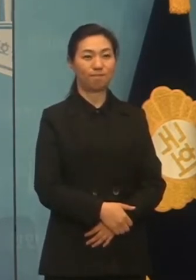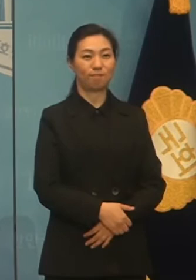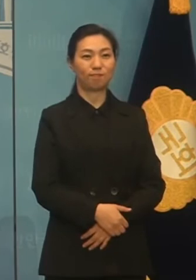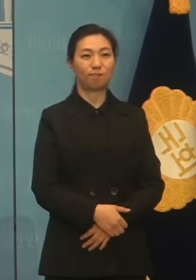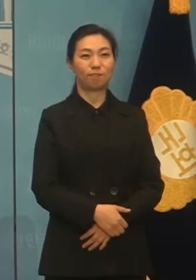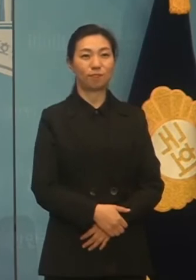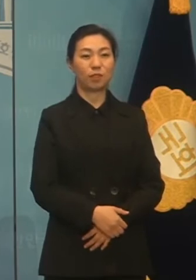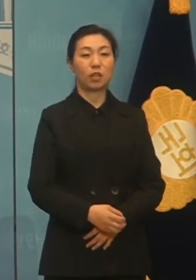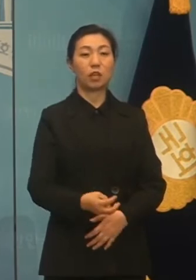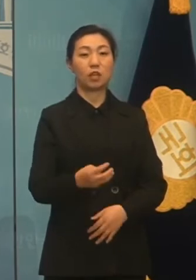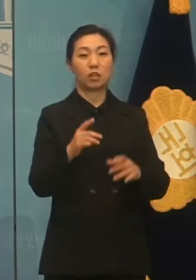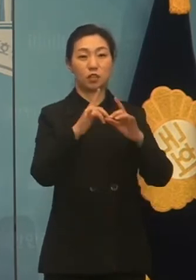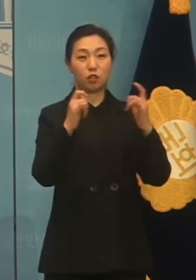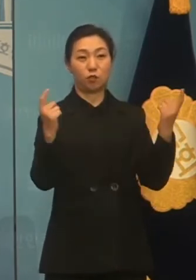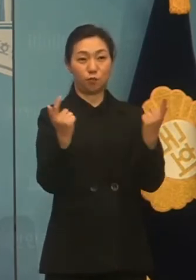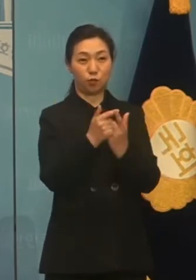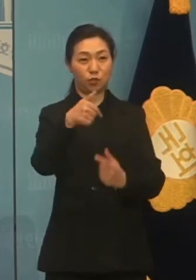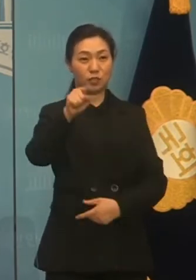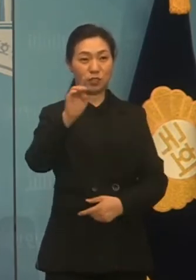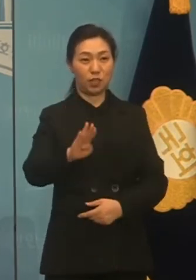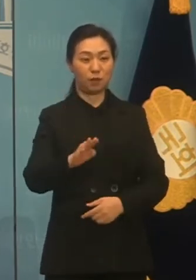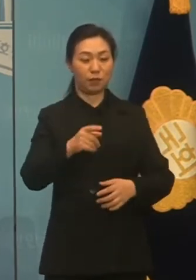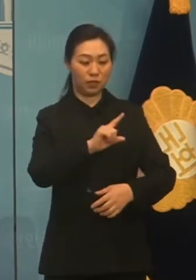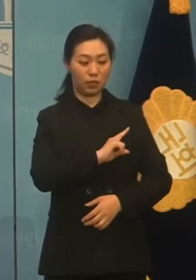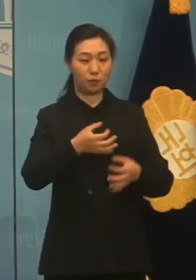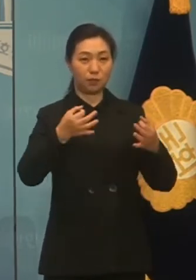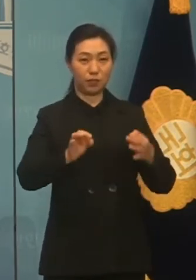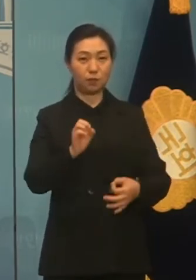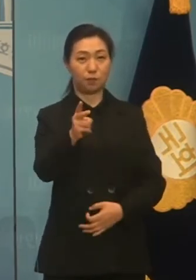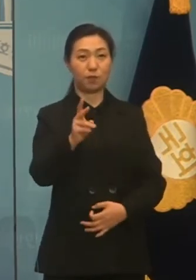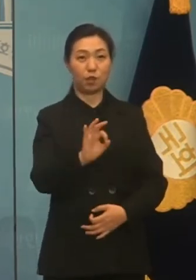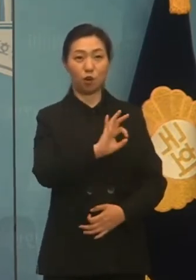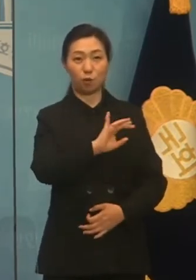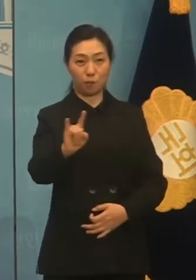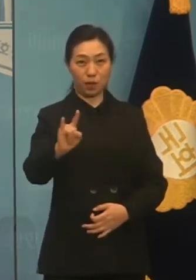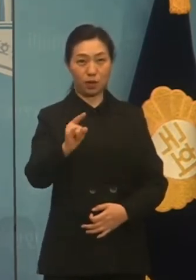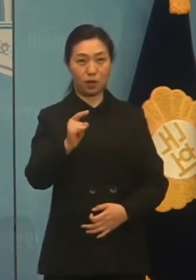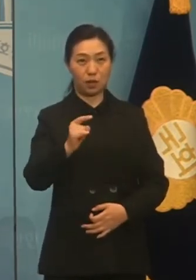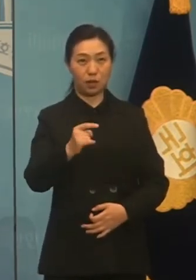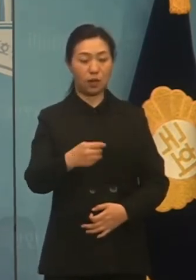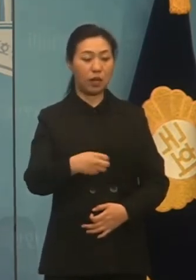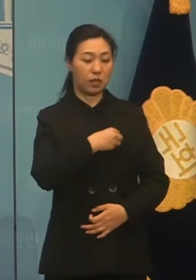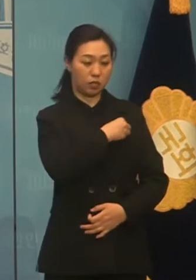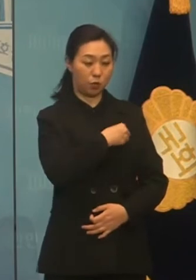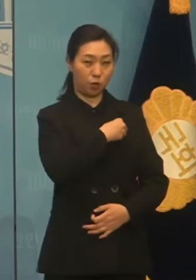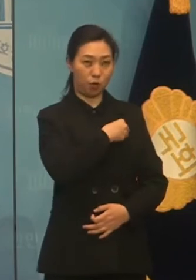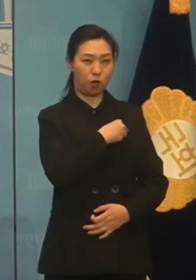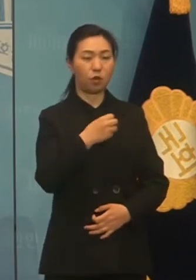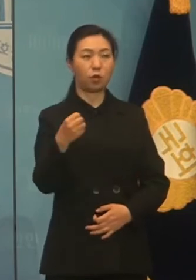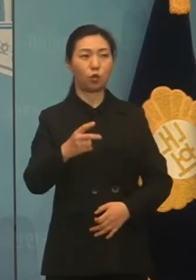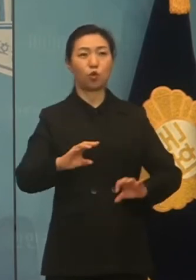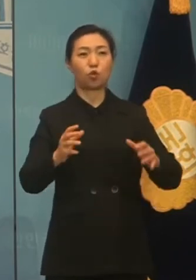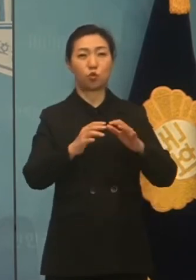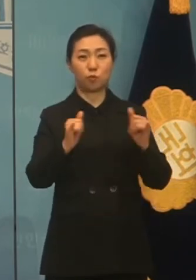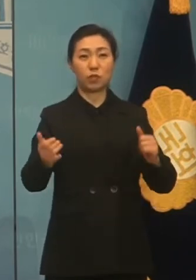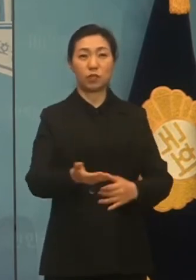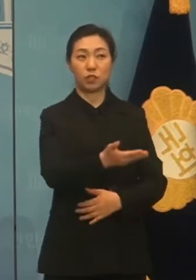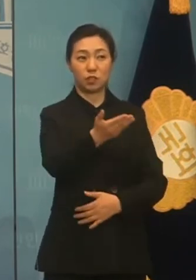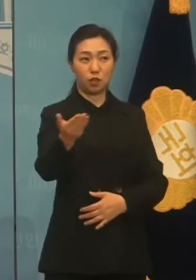성부가 국회의원 김영두입니다. 오늘 당원들과 국민들에게 더불어민주당